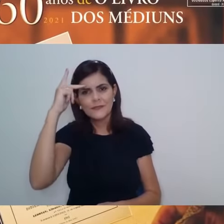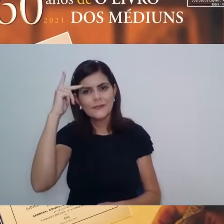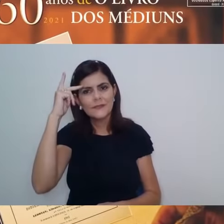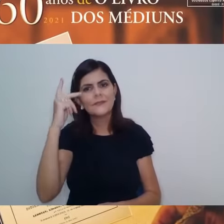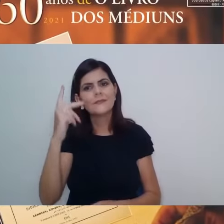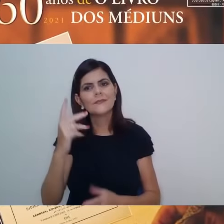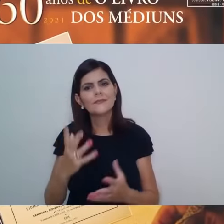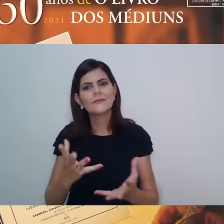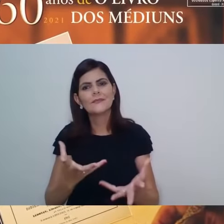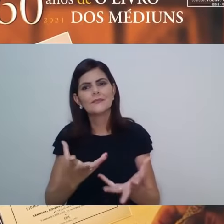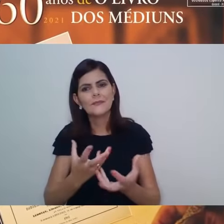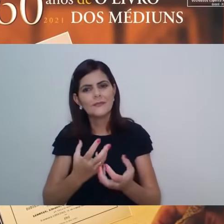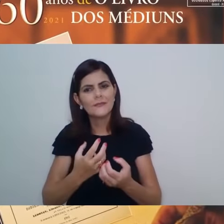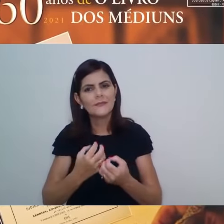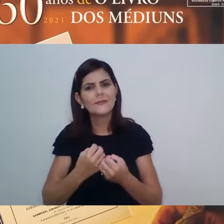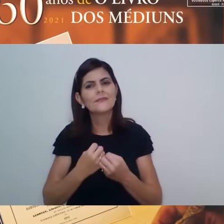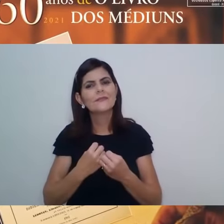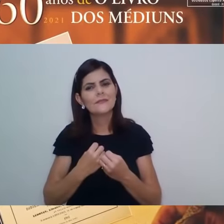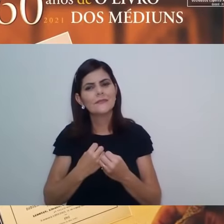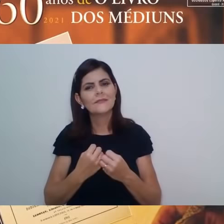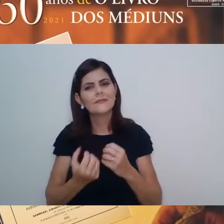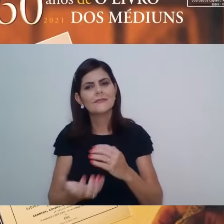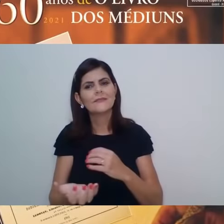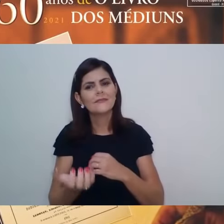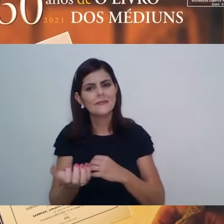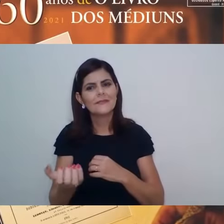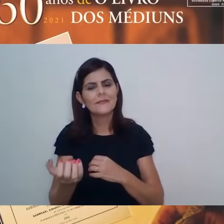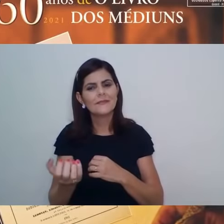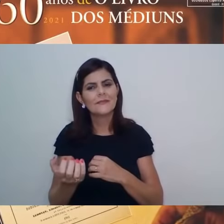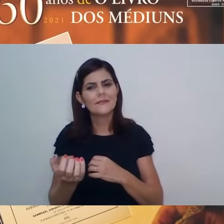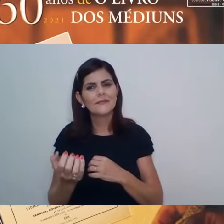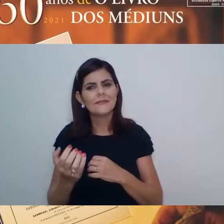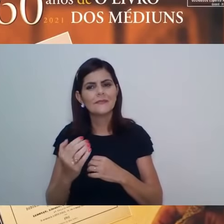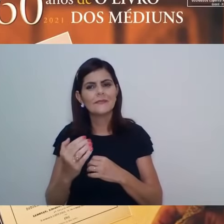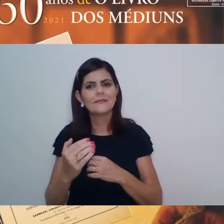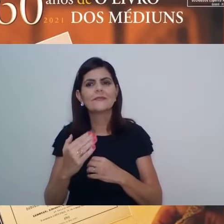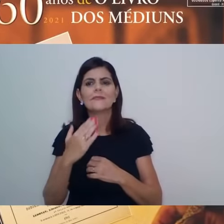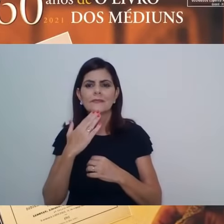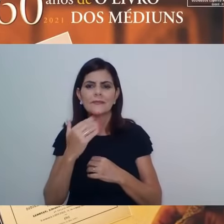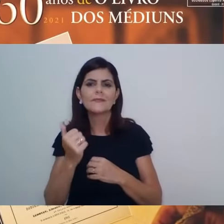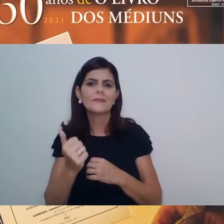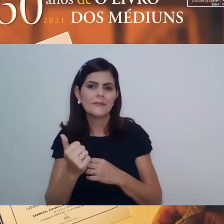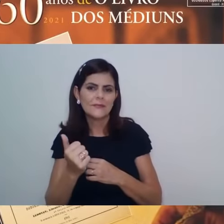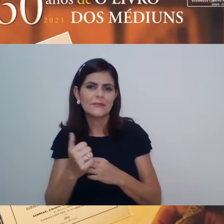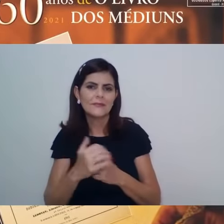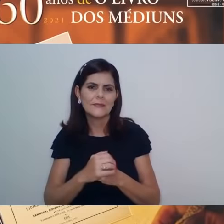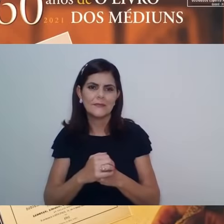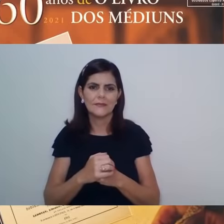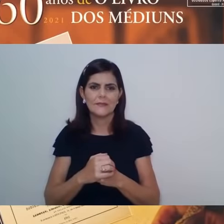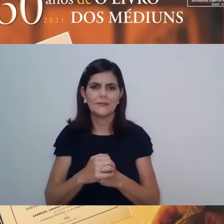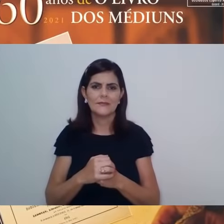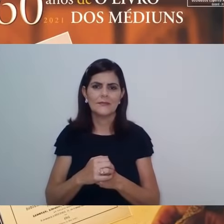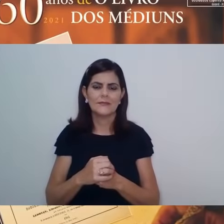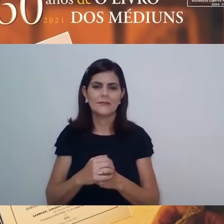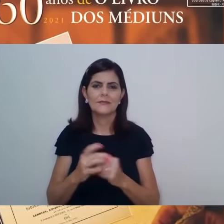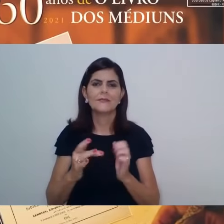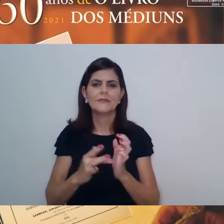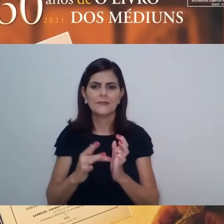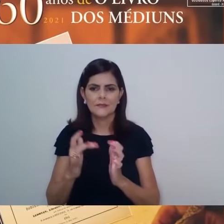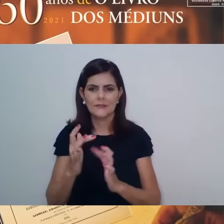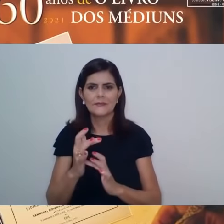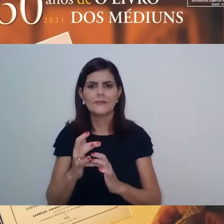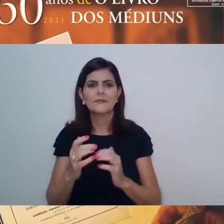porque escolheu superar todos os obstáculos para ser útil àquele que o havia convocado